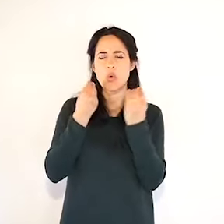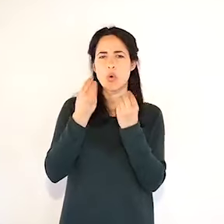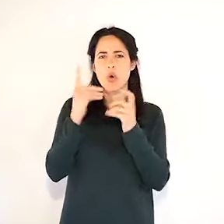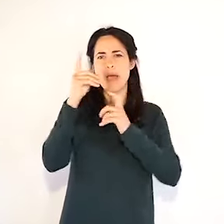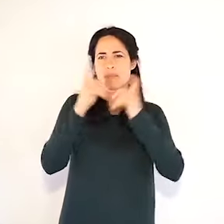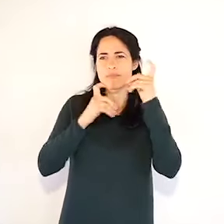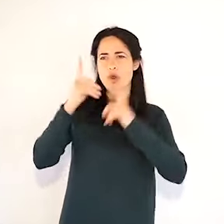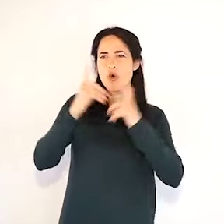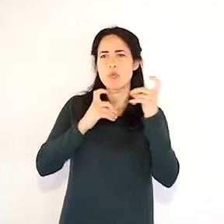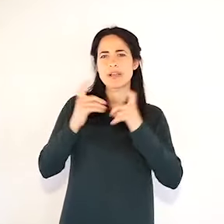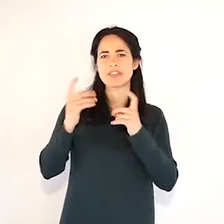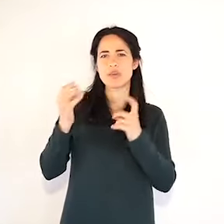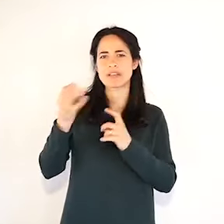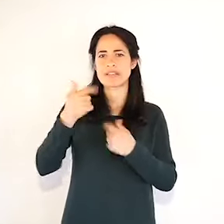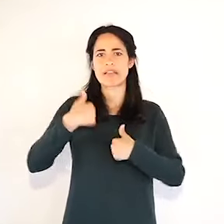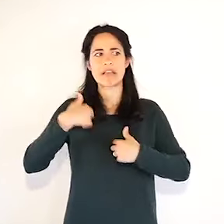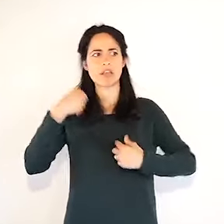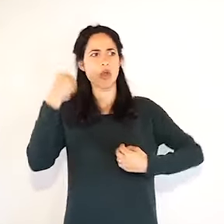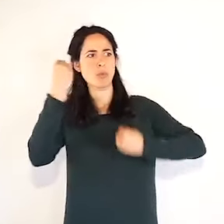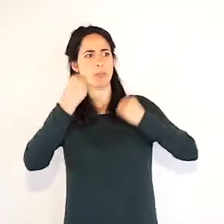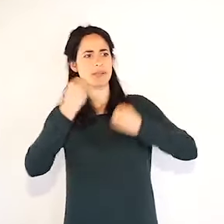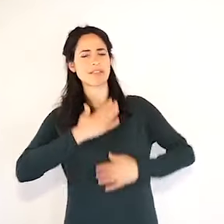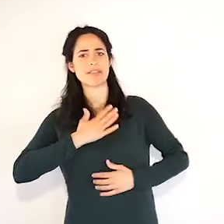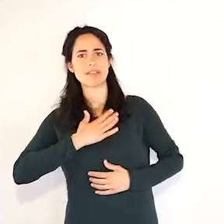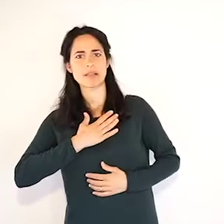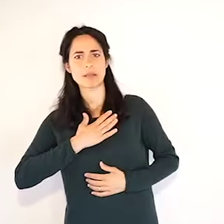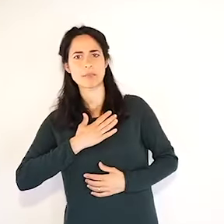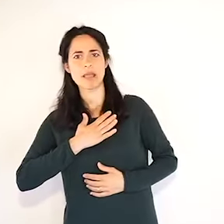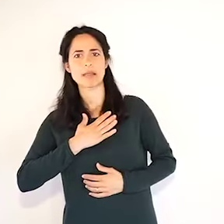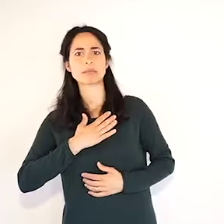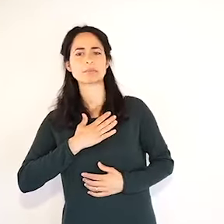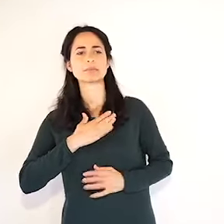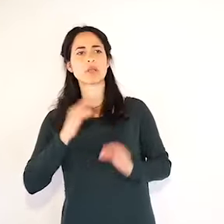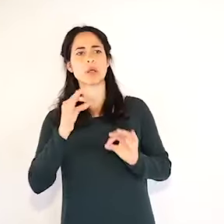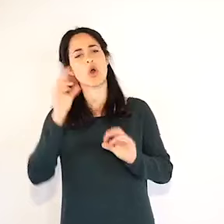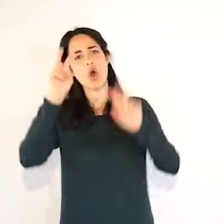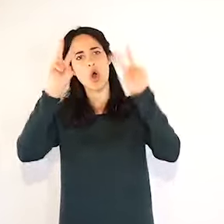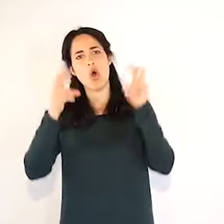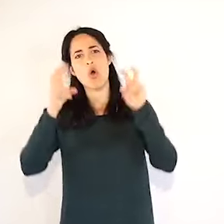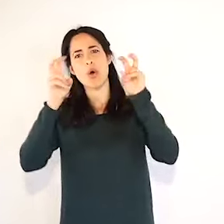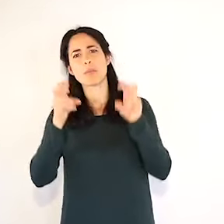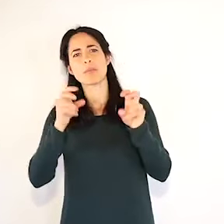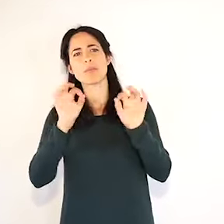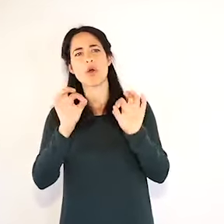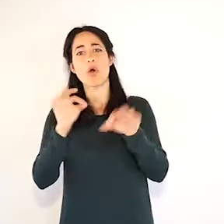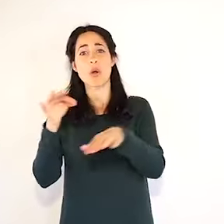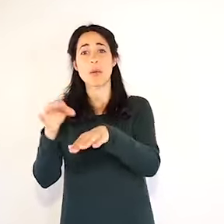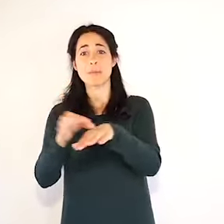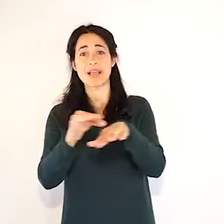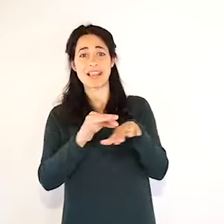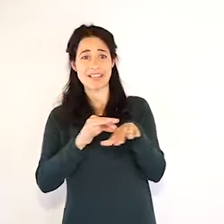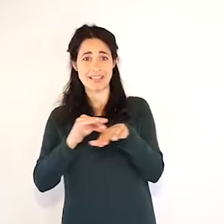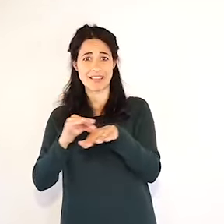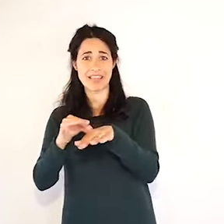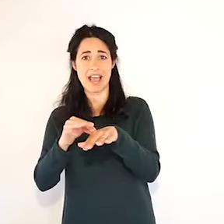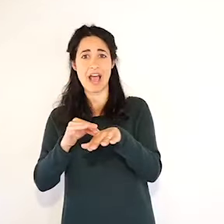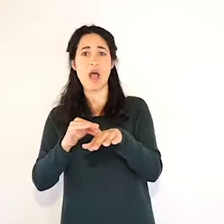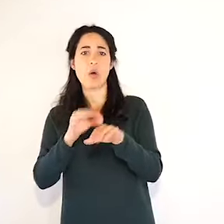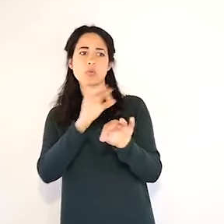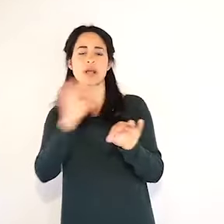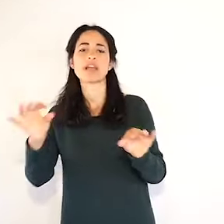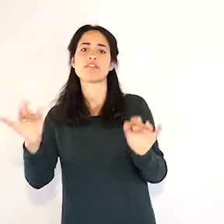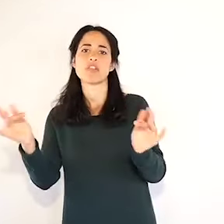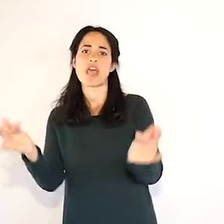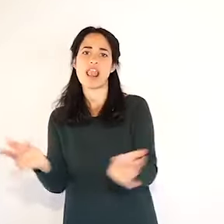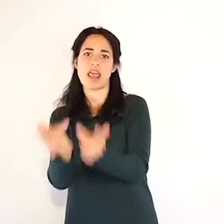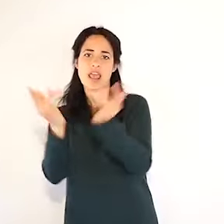riguarda la questione che ho detto più volte che la malattia si manifesta in una forma meno grave del passato,